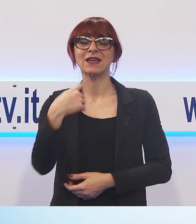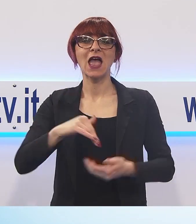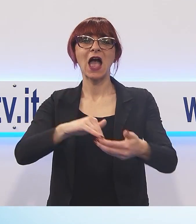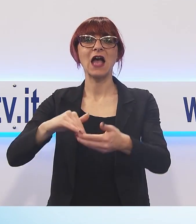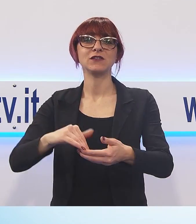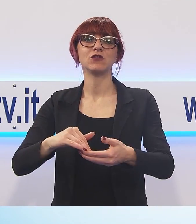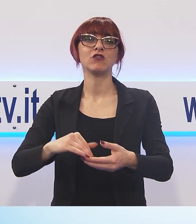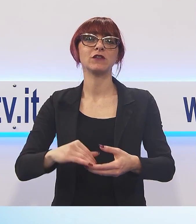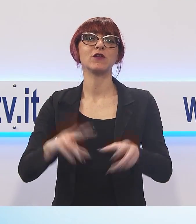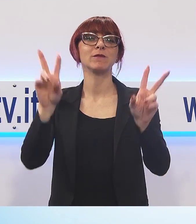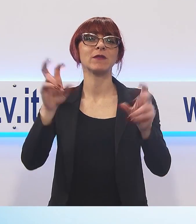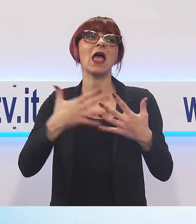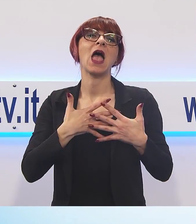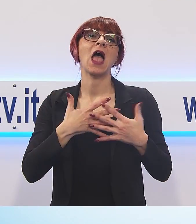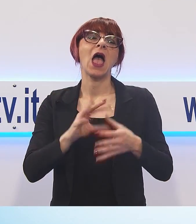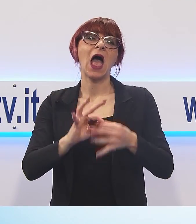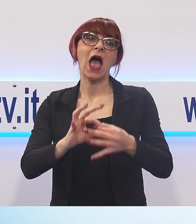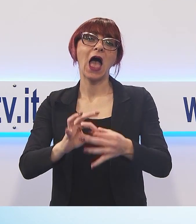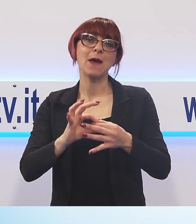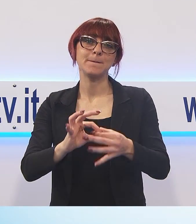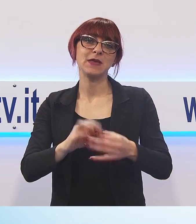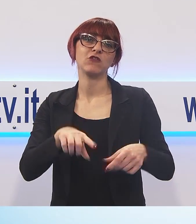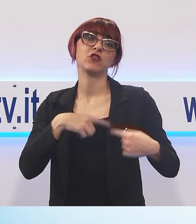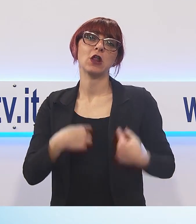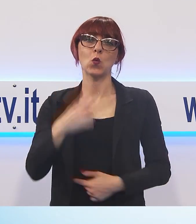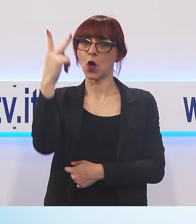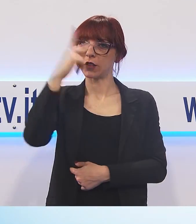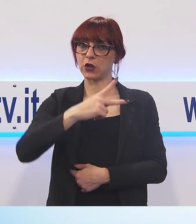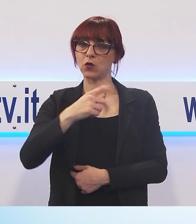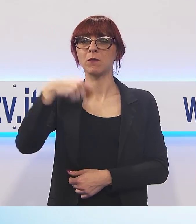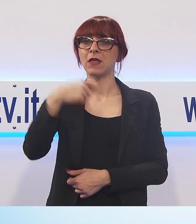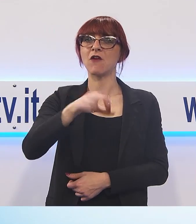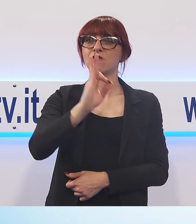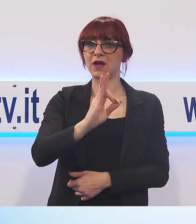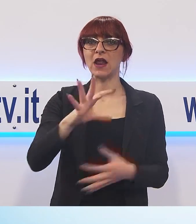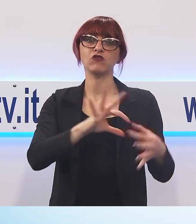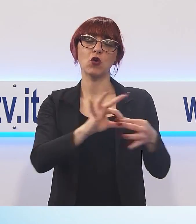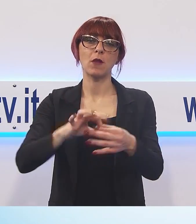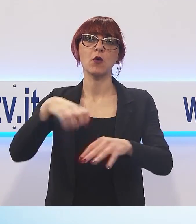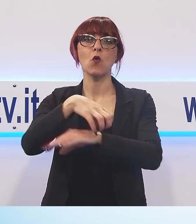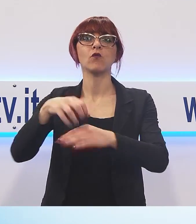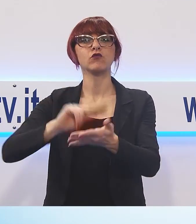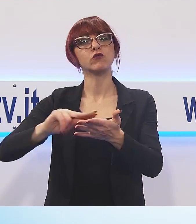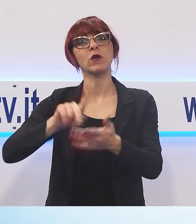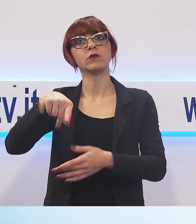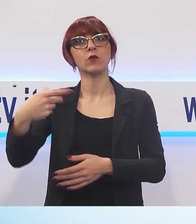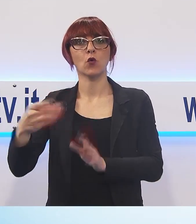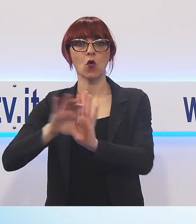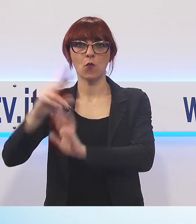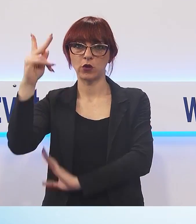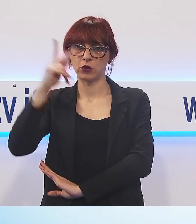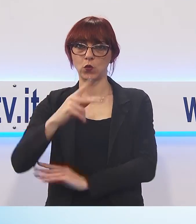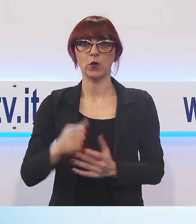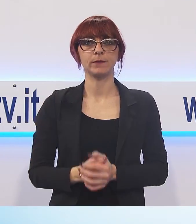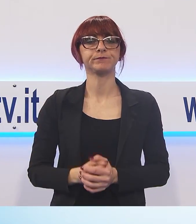Amici del Cuore di Lucca, presieduta da Raffaele Failace in collaborazione con l'Ufficio Scolastico e il Comune di Lucca. L'iniziativa nasce